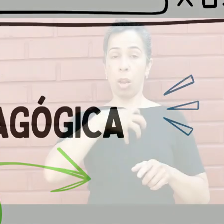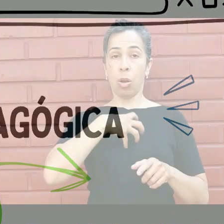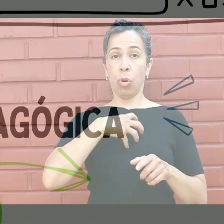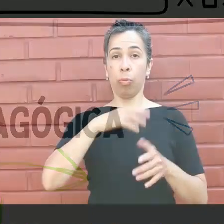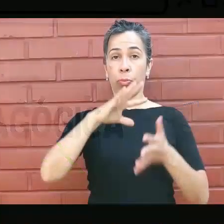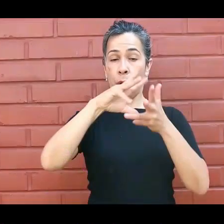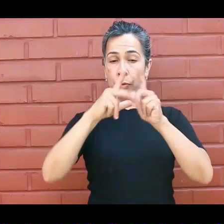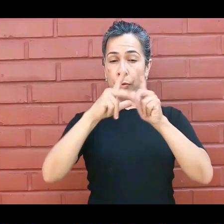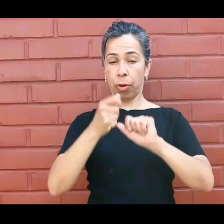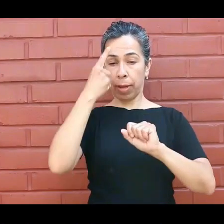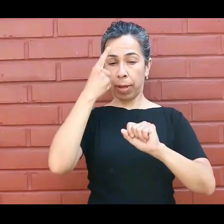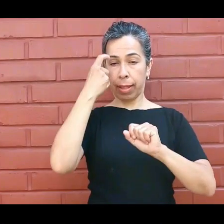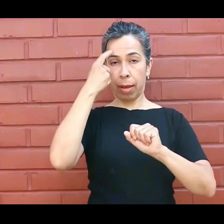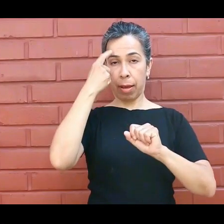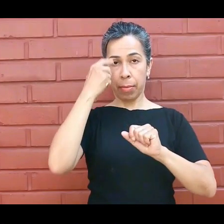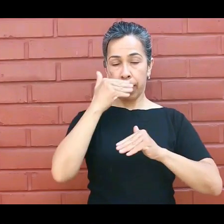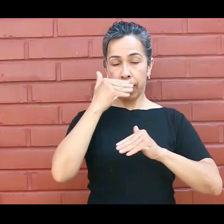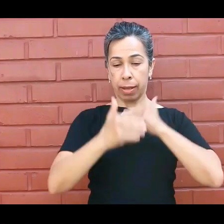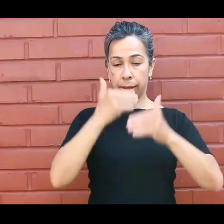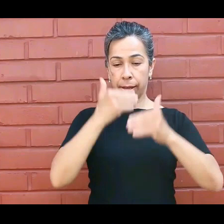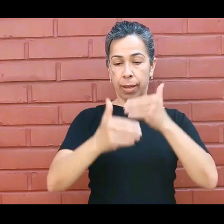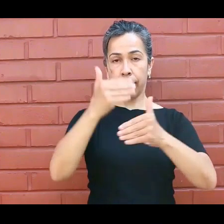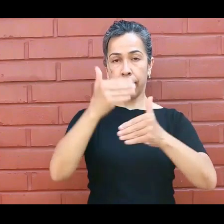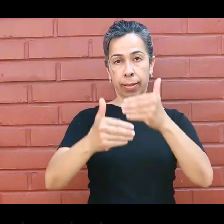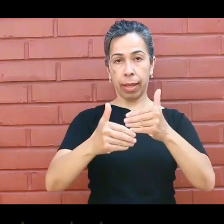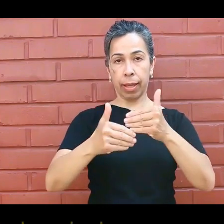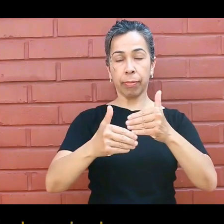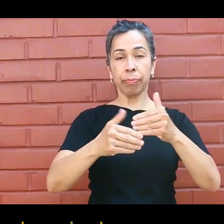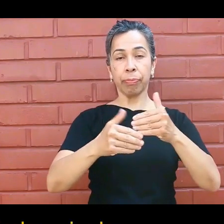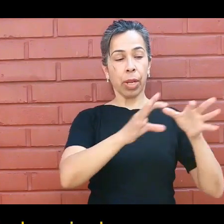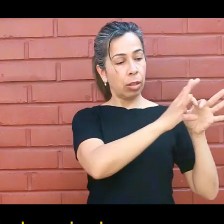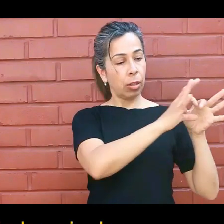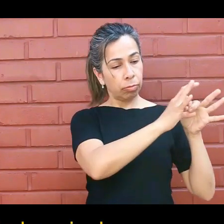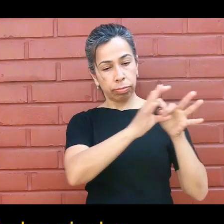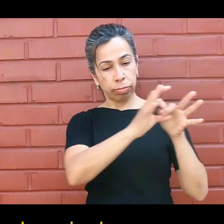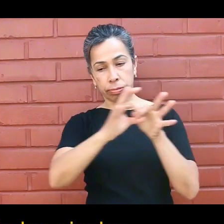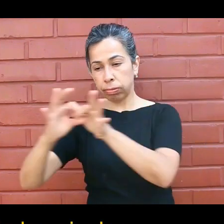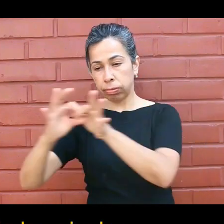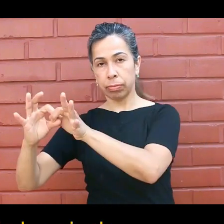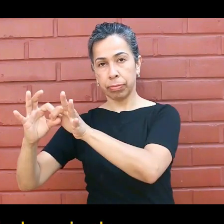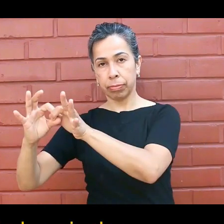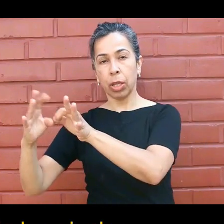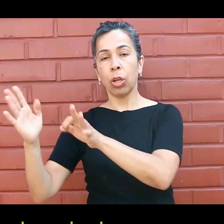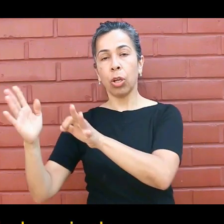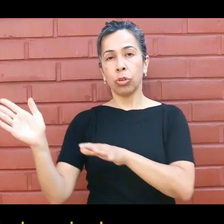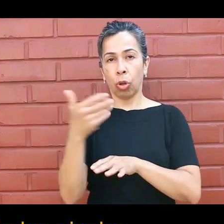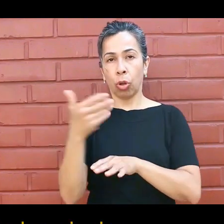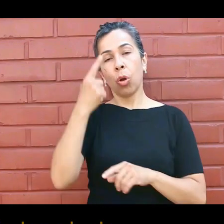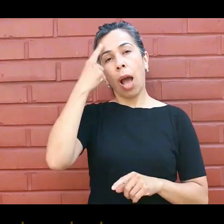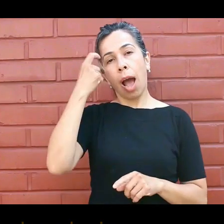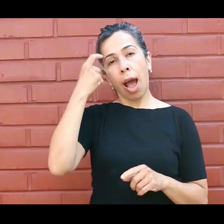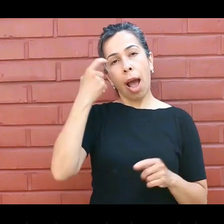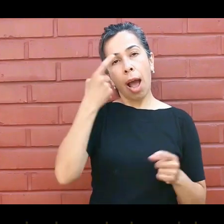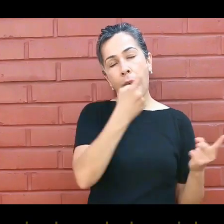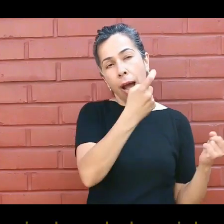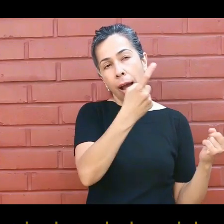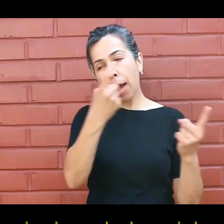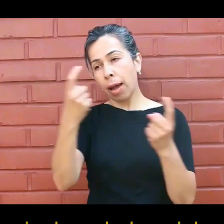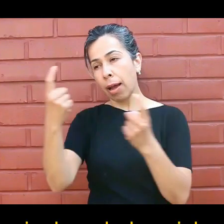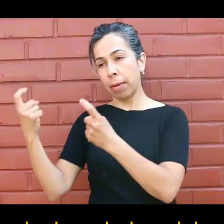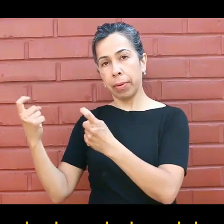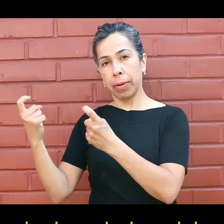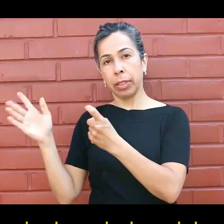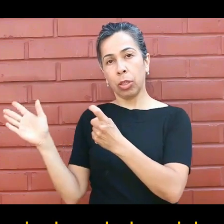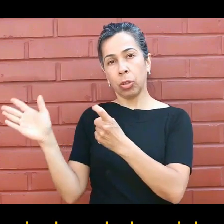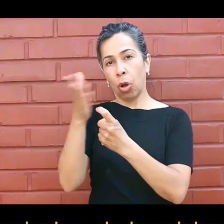Si bien nosotros hablamos de la unidad pedagógica desde cada uno de los niveles y también